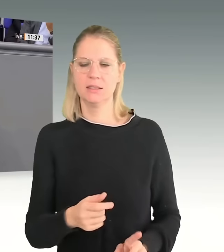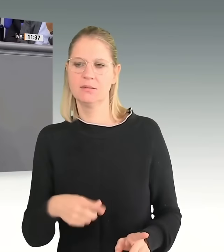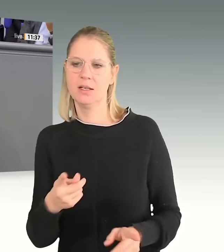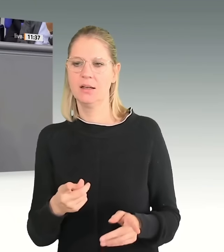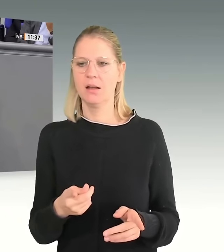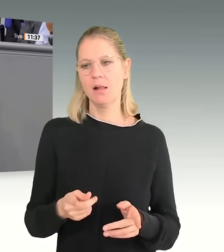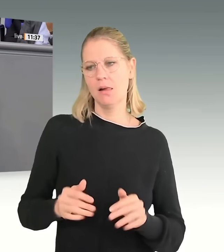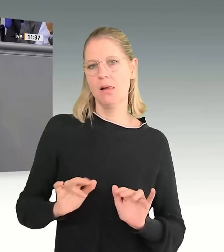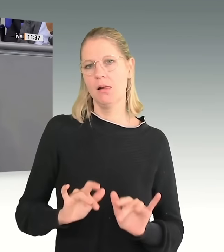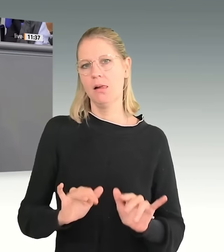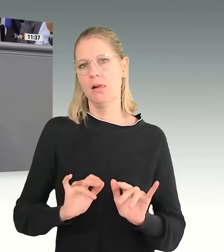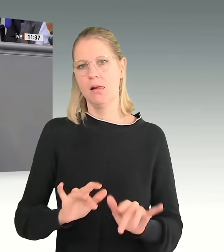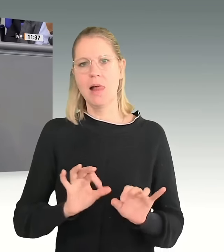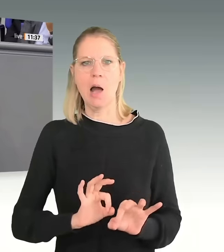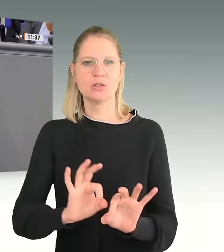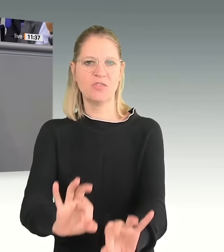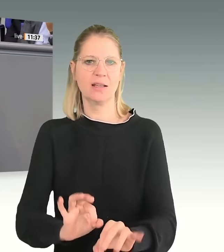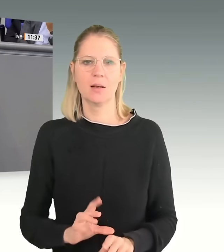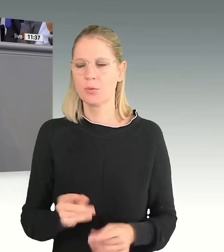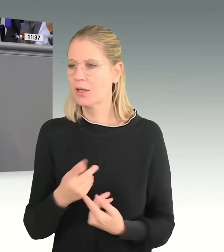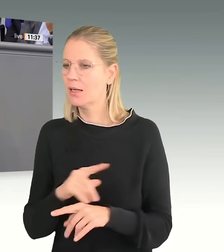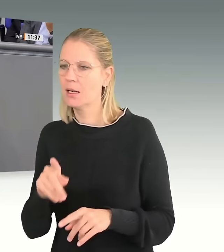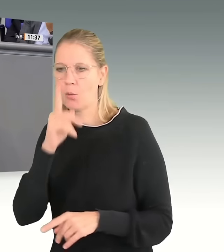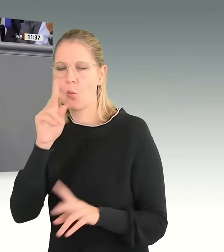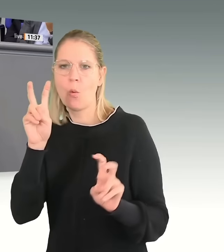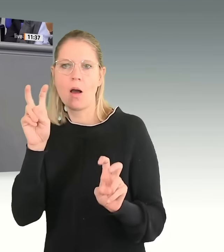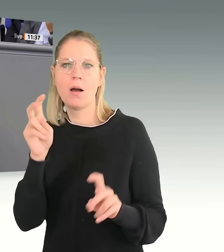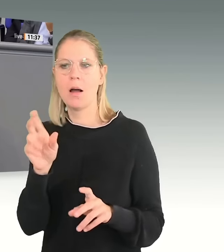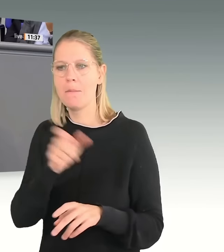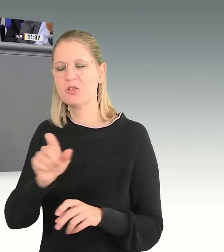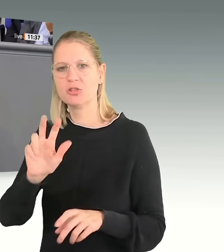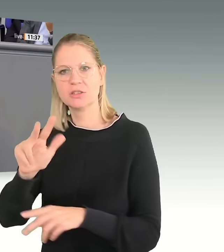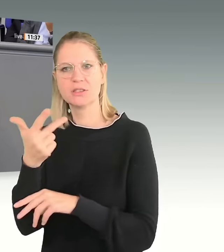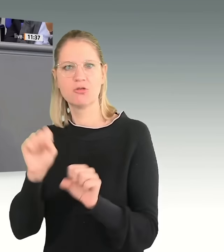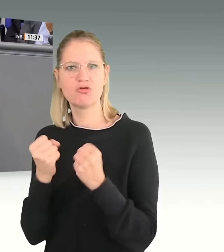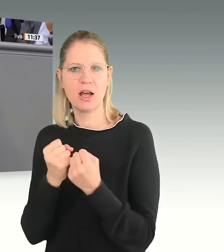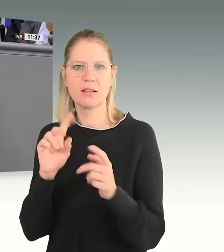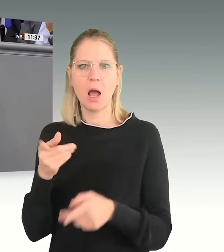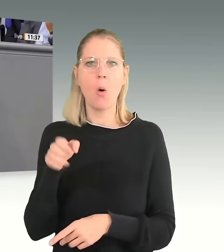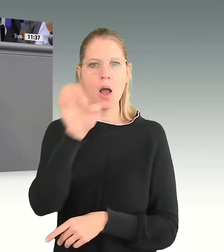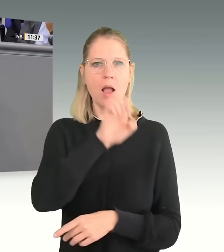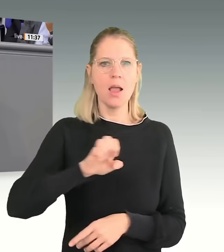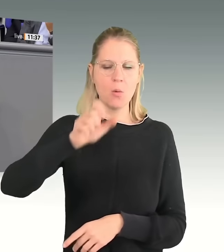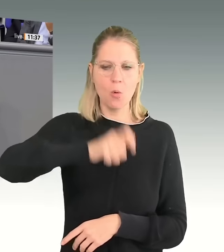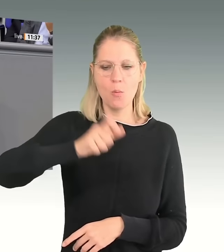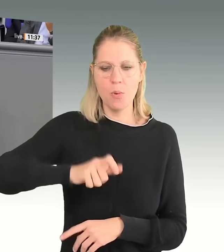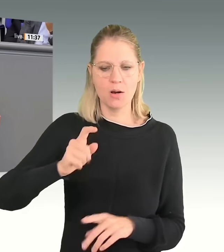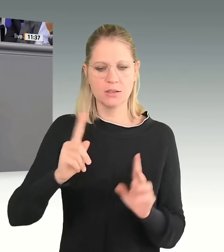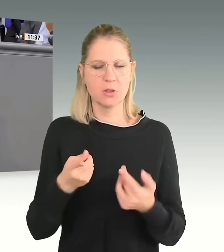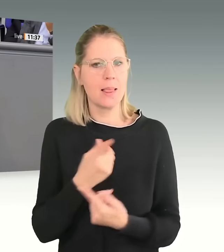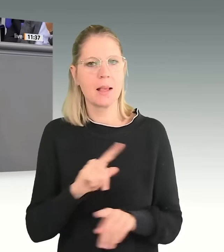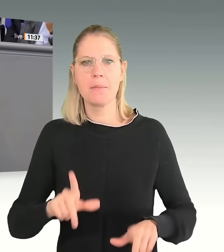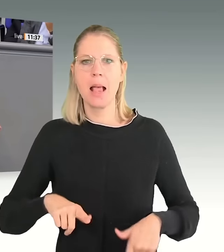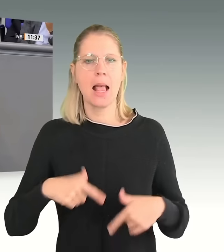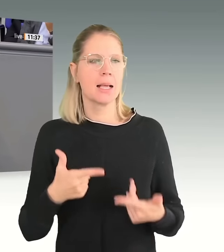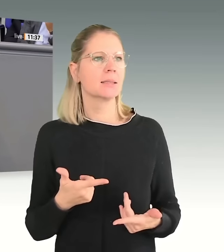es geht nicht nur darum, dass es nur Menschen aus Drittstaaten sind, es geht sogar darum, dass EU-Bürgerinnen und EU-Bürger nicht mehr Existenzminimum bekommen sollen. Darum